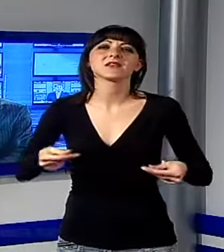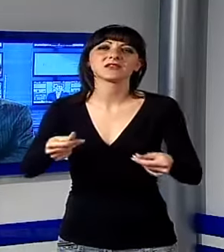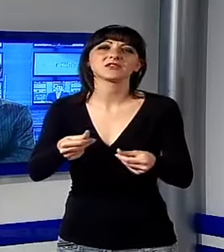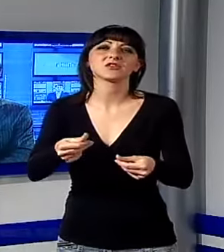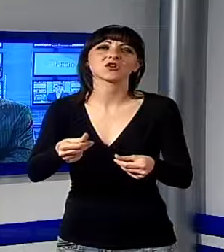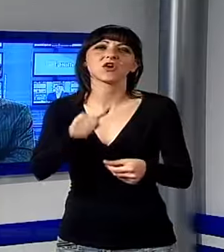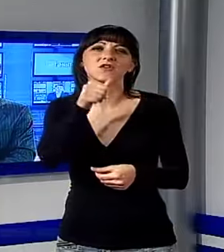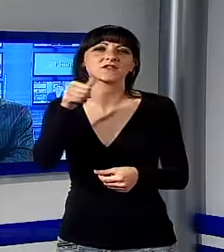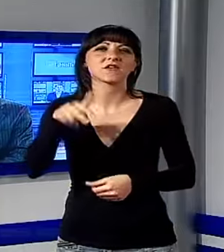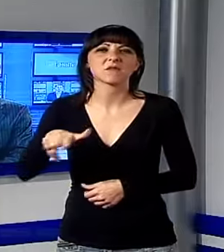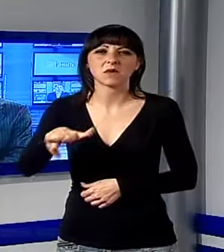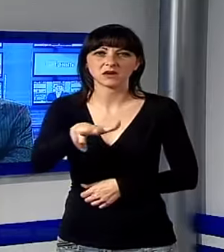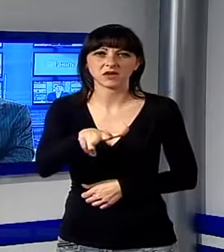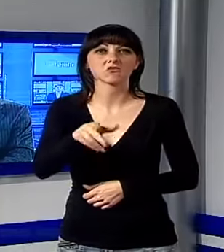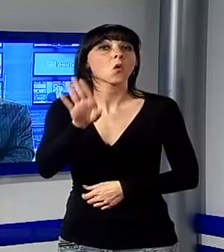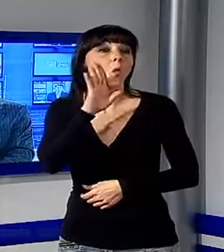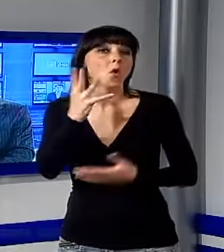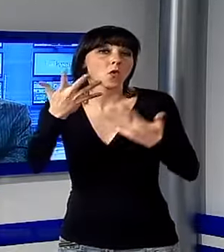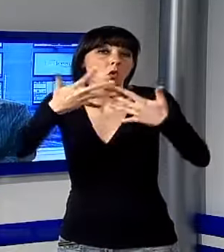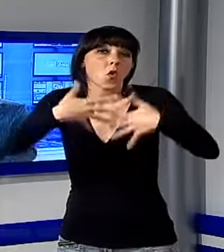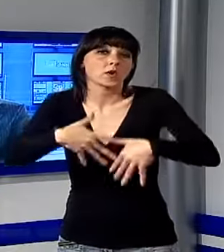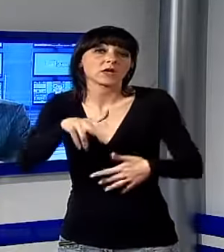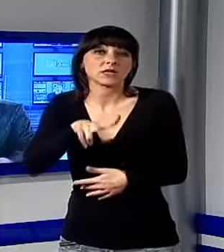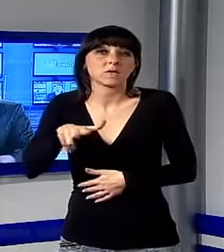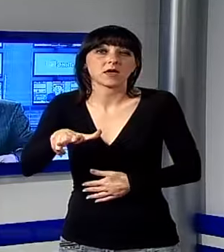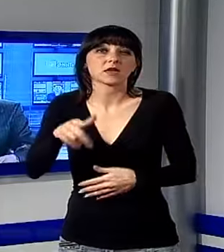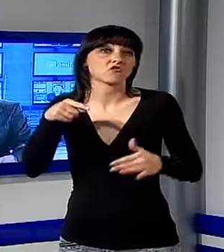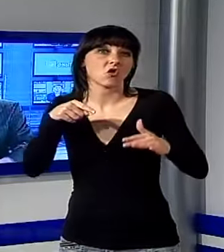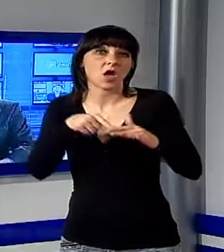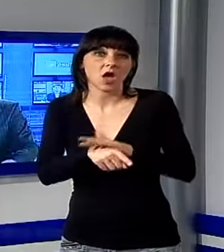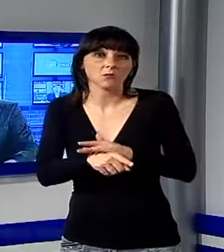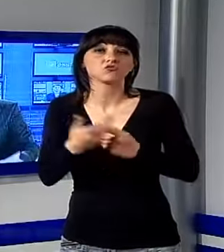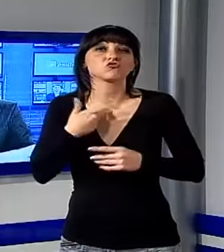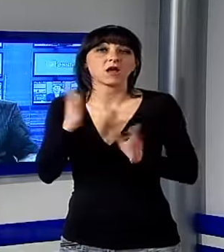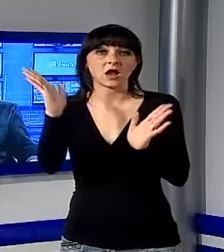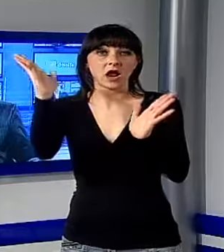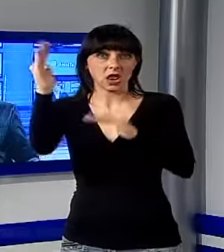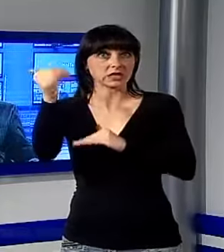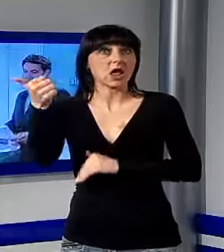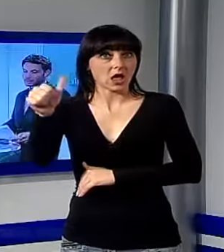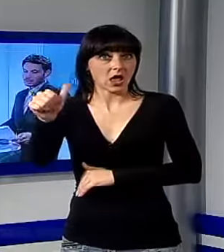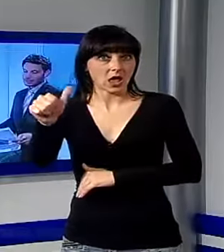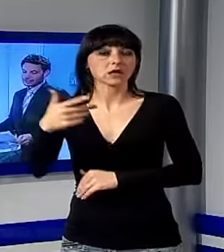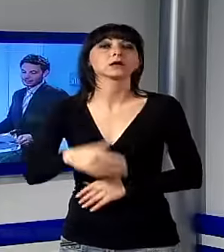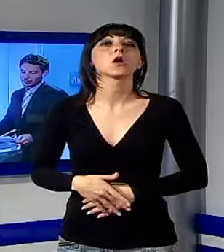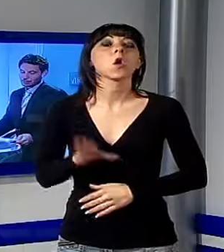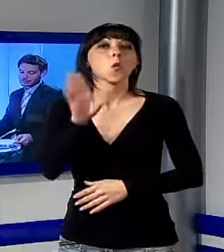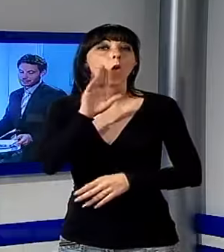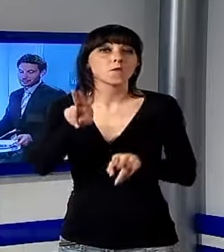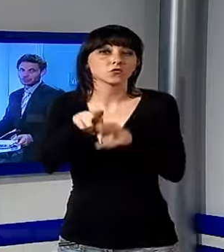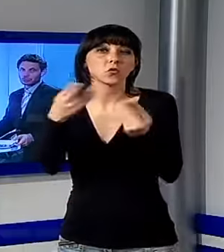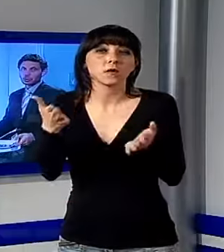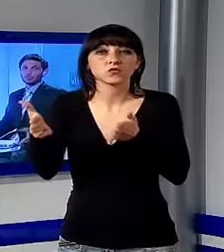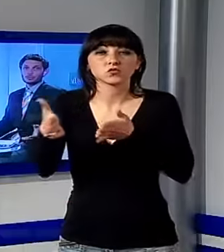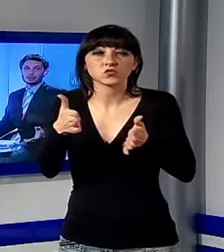aveva organizzato un vero e proprio parcheggio abusivo con tanto di cartello.'uomo è stato sorpreso mentre dopo aver